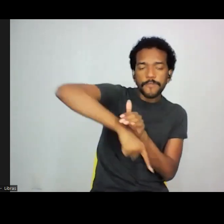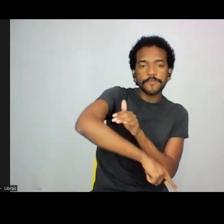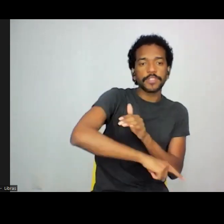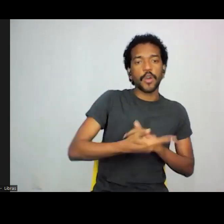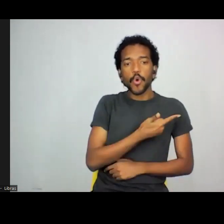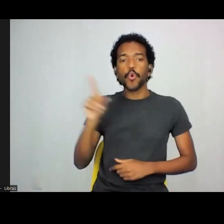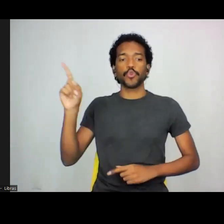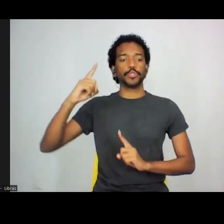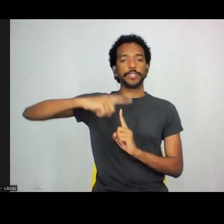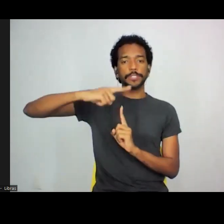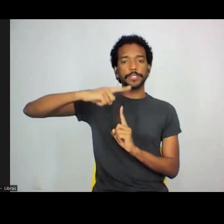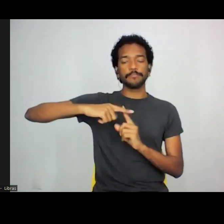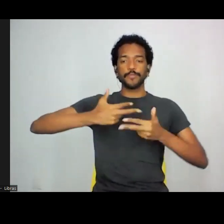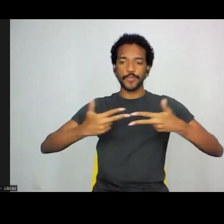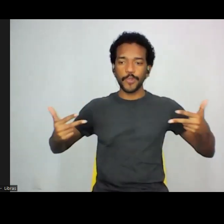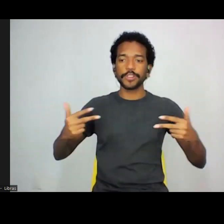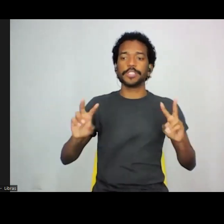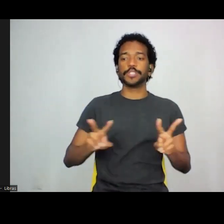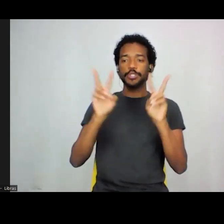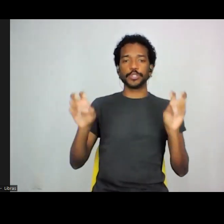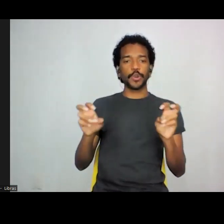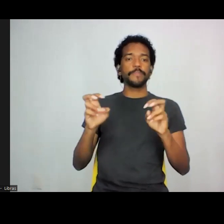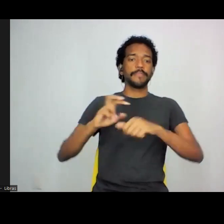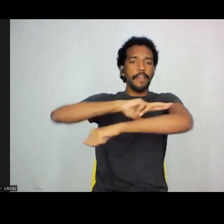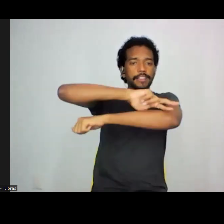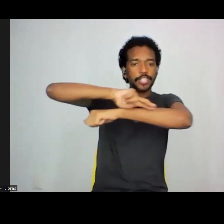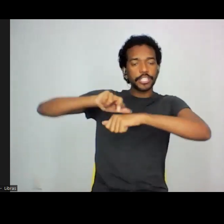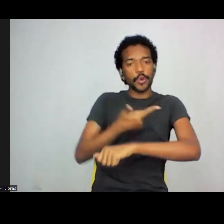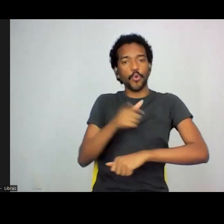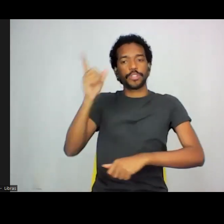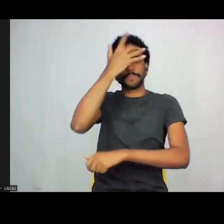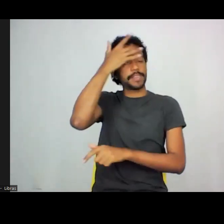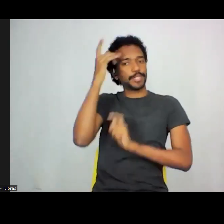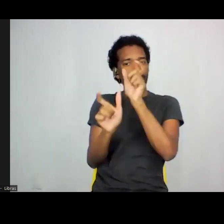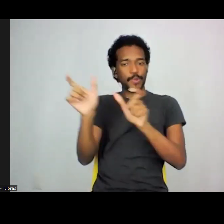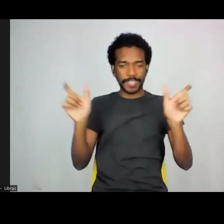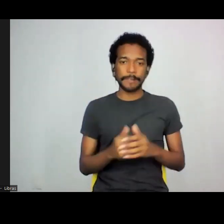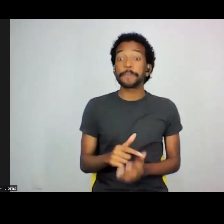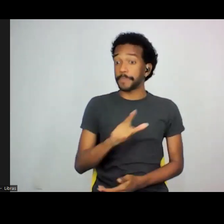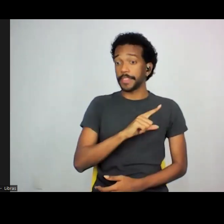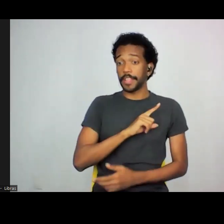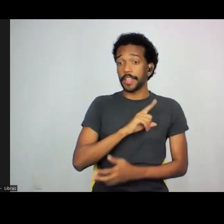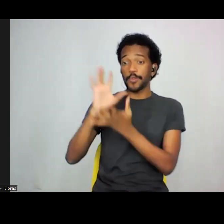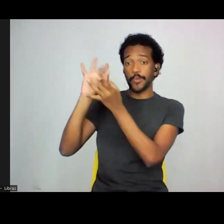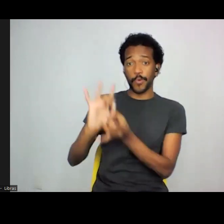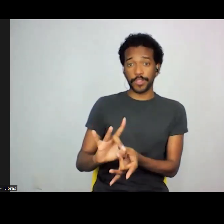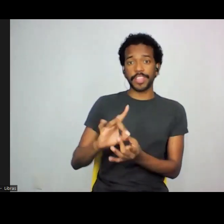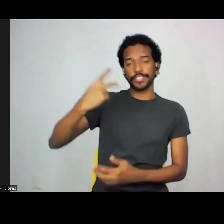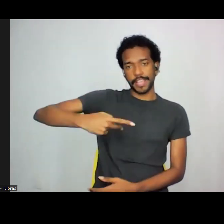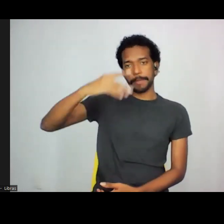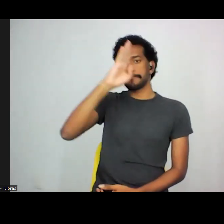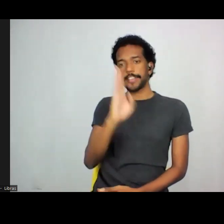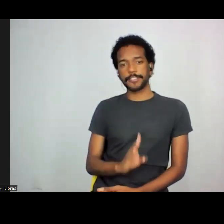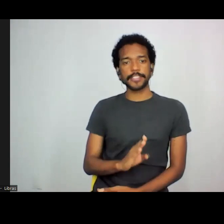debate como essa, da racialização de outros sujeitos, a gente tem aí um contexto no Brasil de